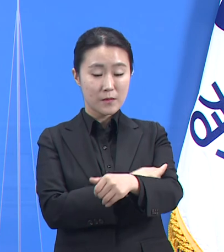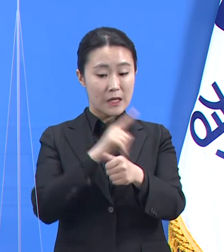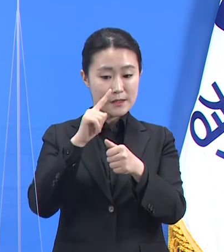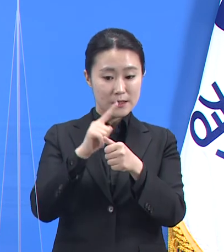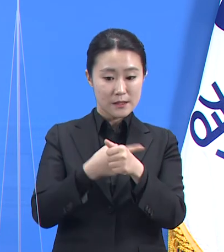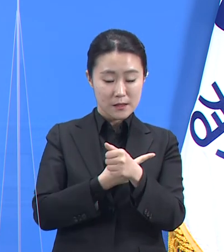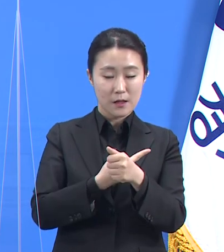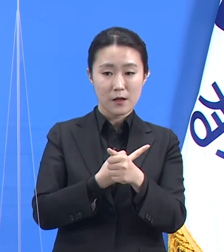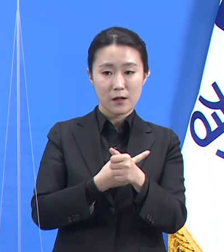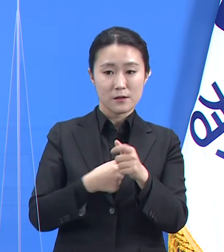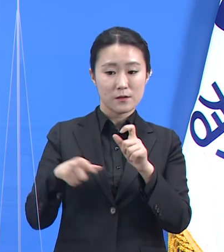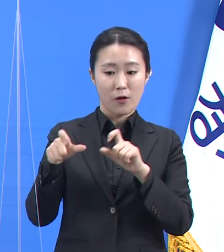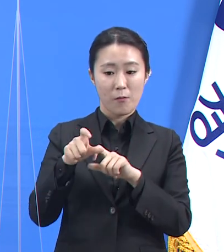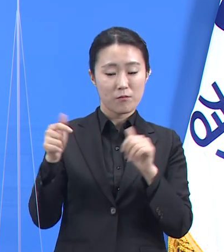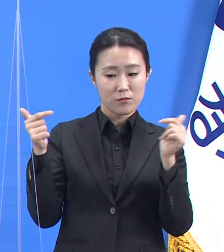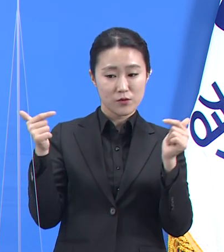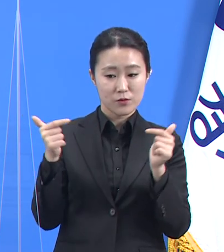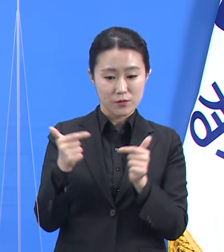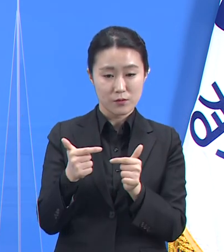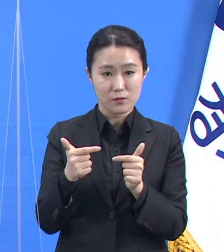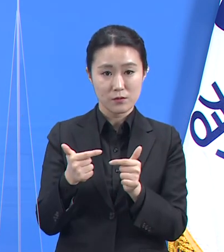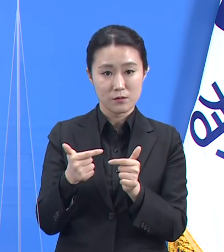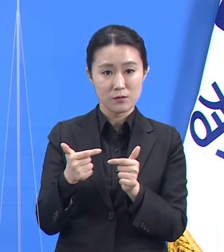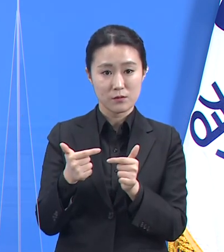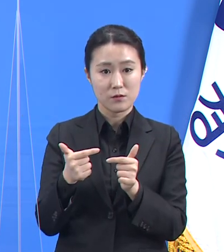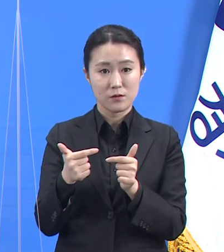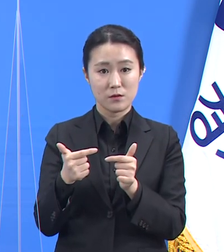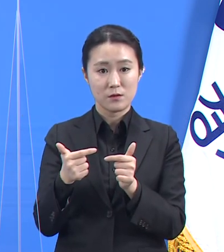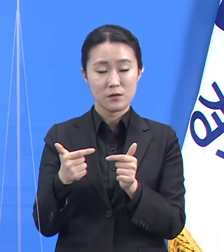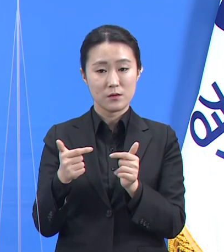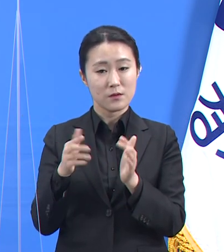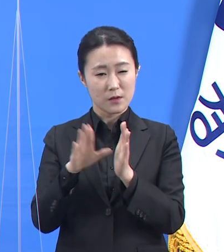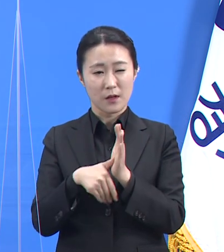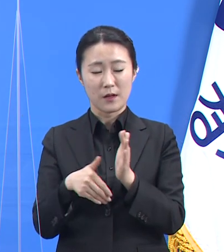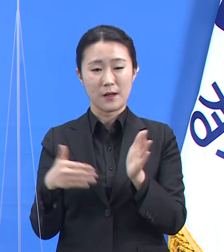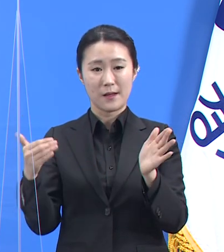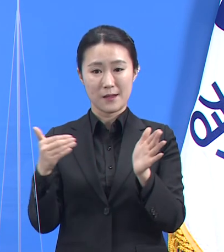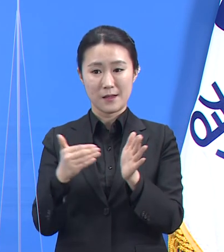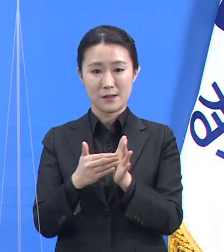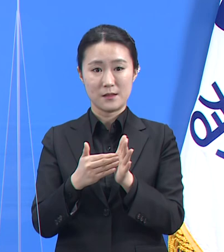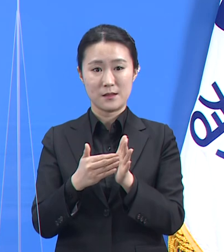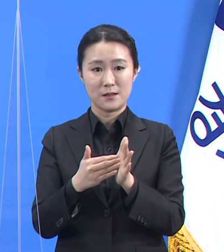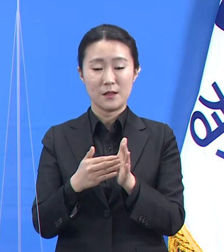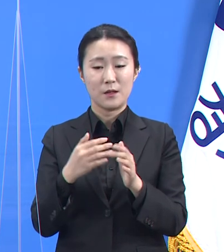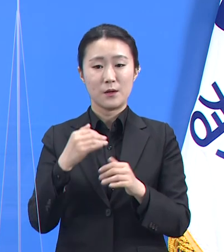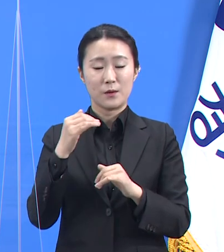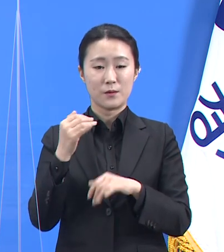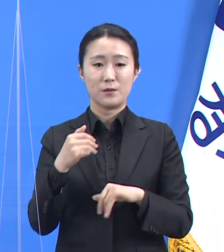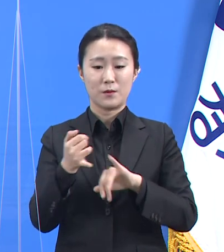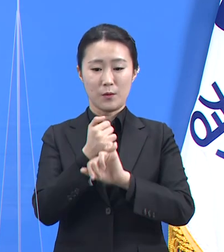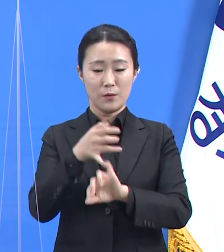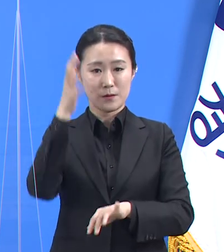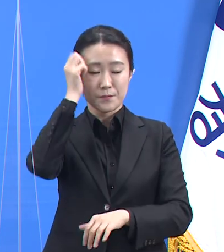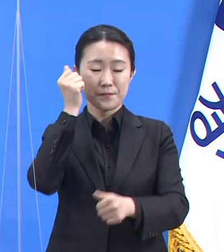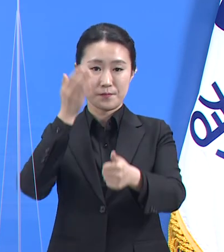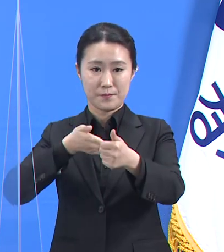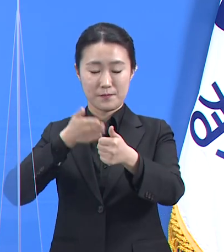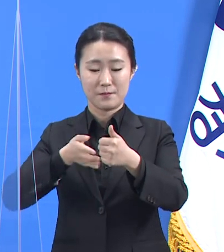사회활동이 가능할 때까지 지금 말씀드린 내용을 꼭 기억하고 실천해 주십시오. 감사합니다.